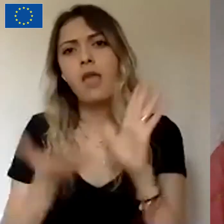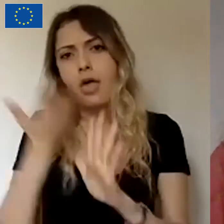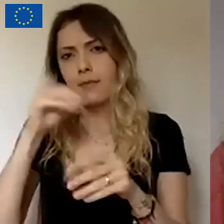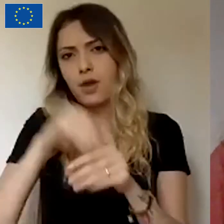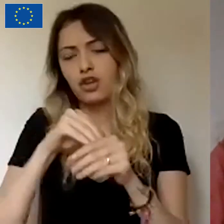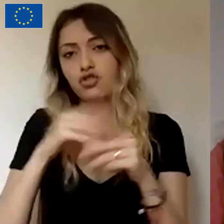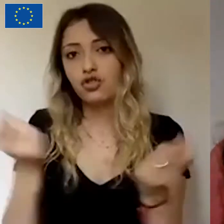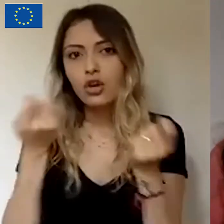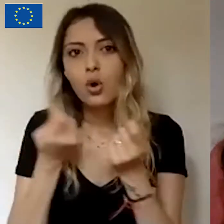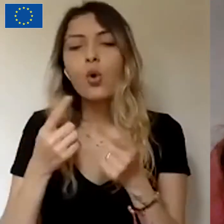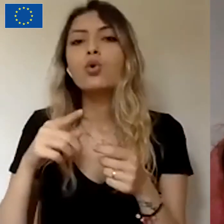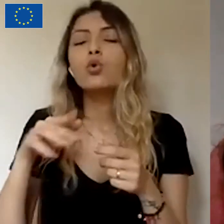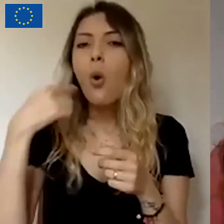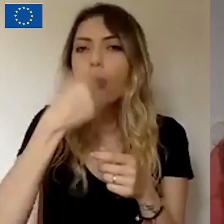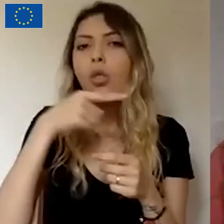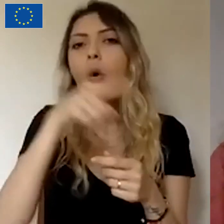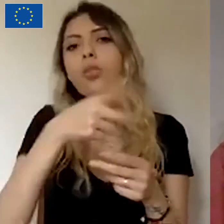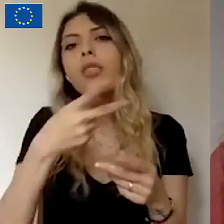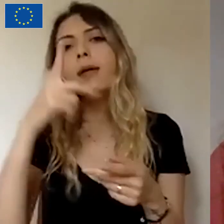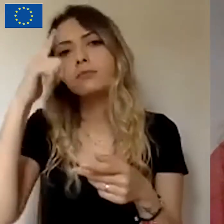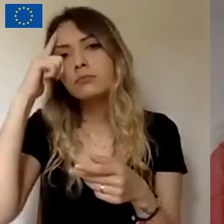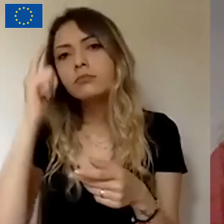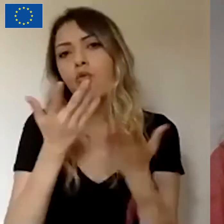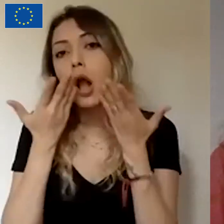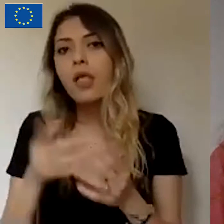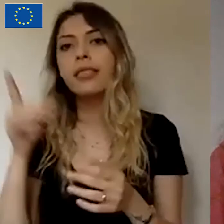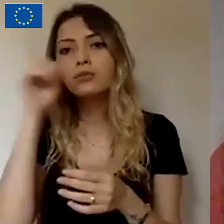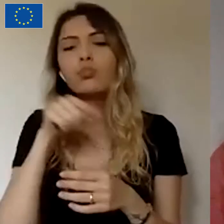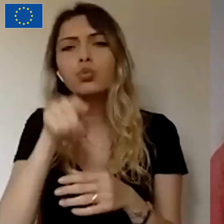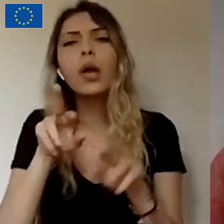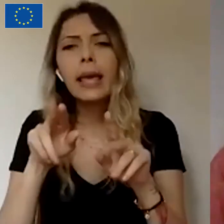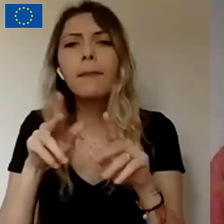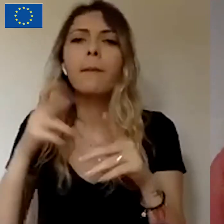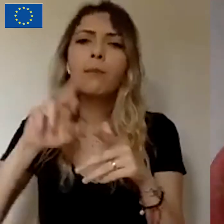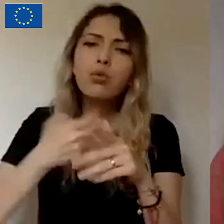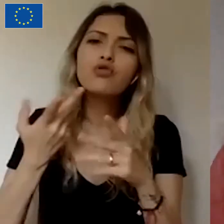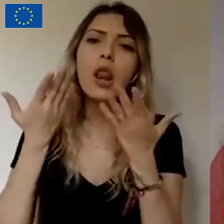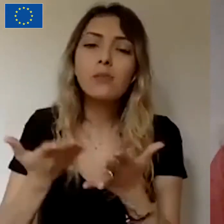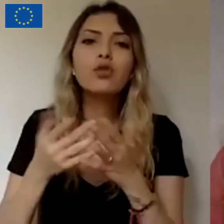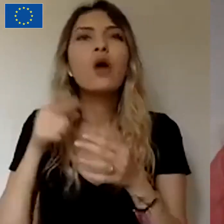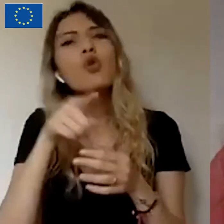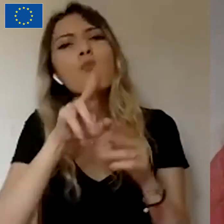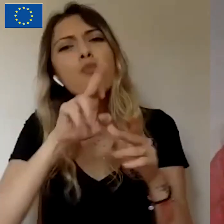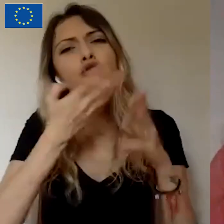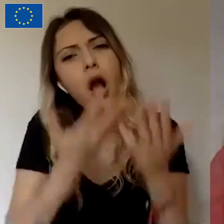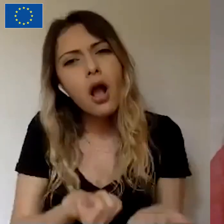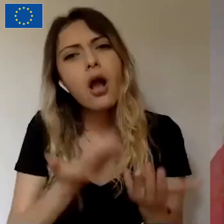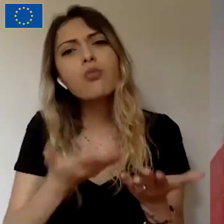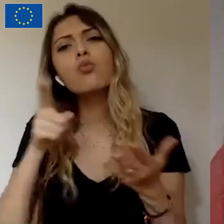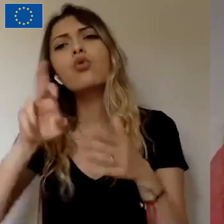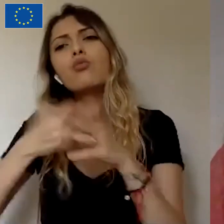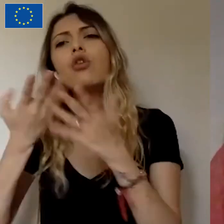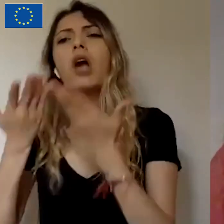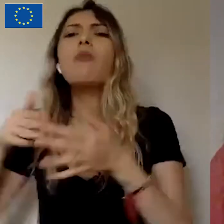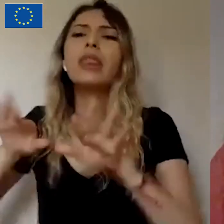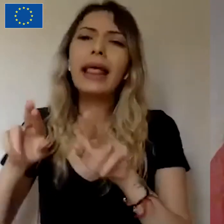çekilmiş bir yolu ve anlatımla projeleri de yayın almaya çalışıyoruz. Yani net bir şu projeleri alırız bu projeleri almayız gibi bir şey yok. Tek